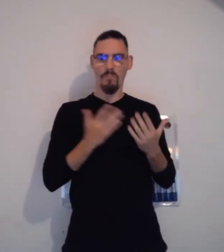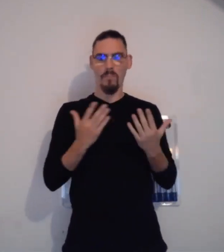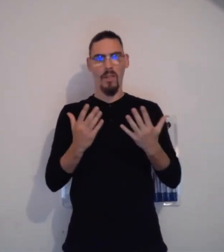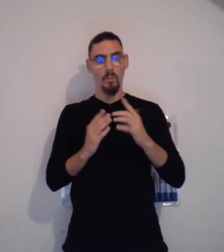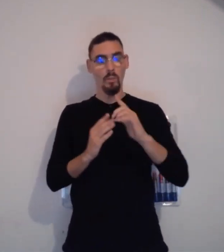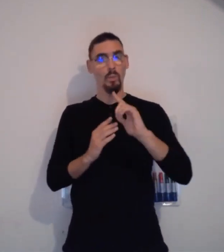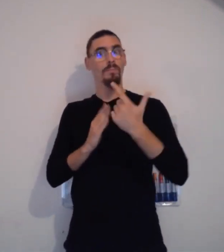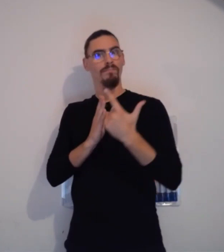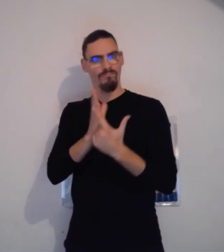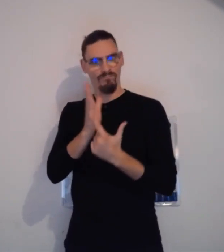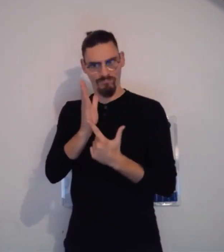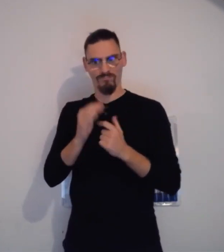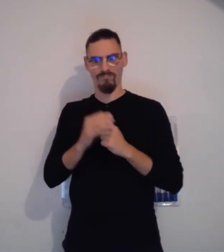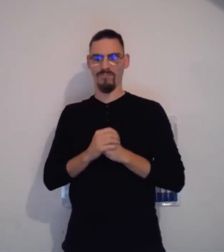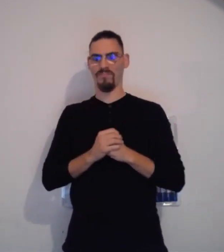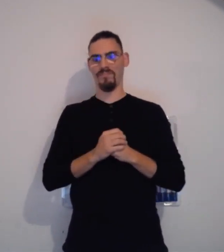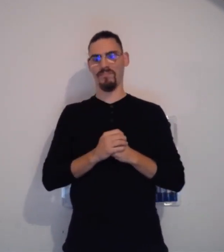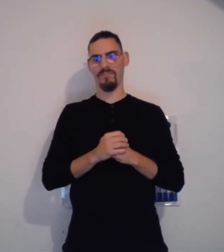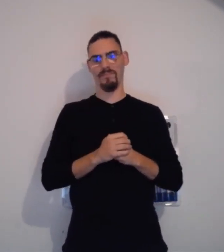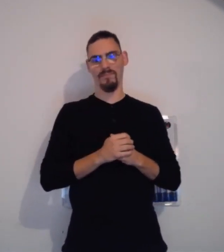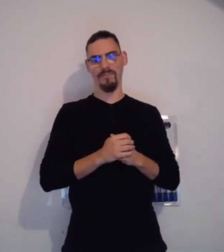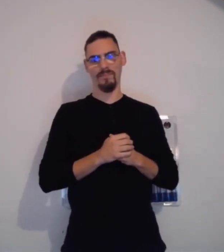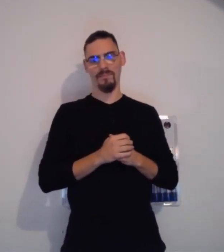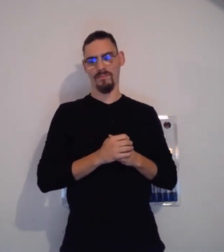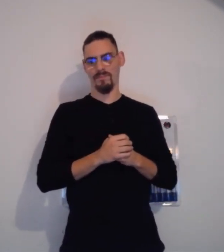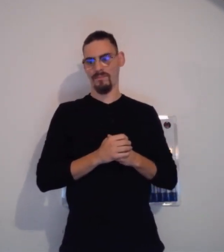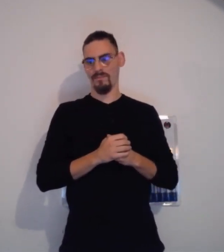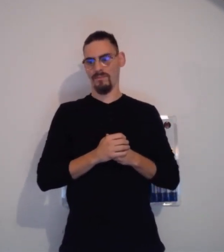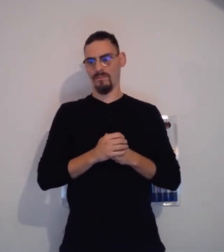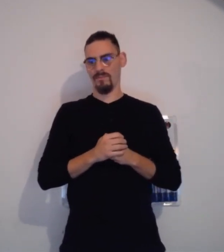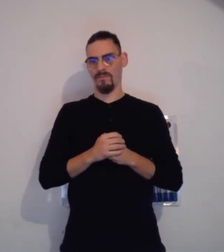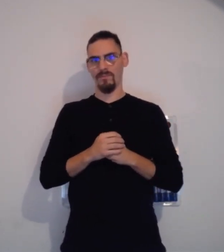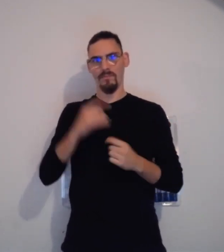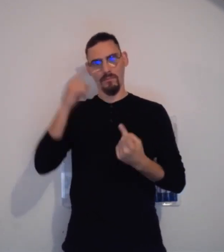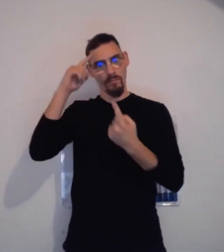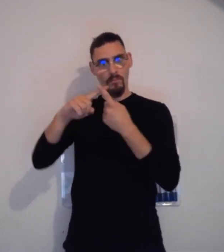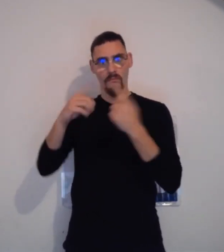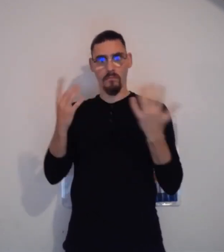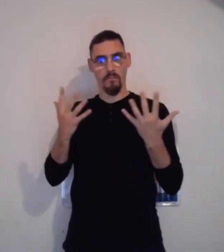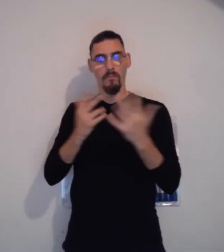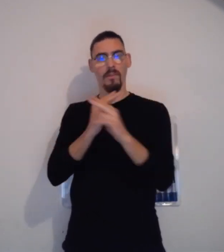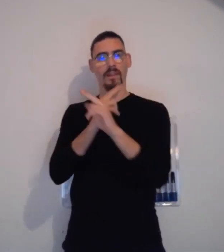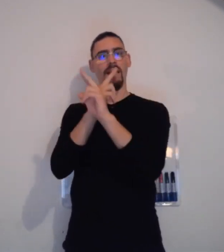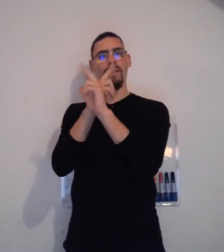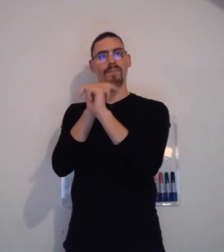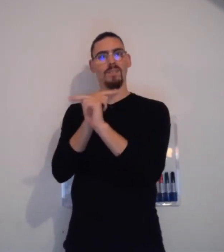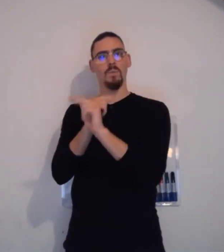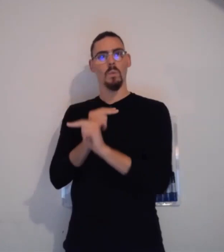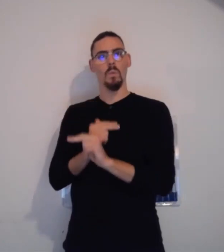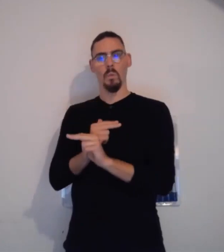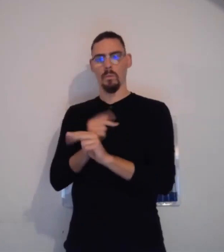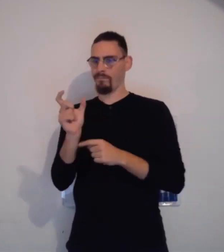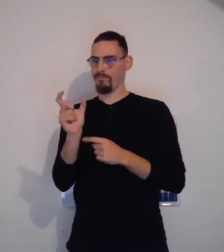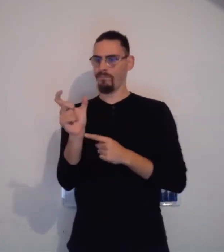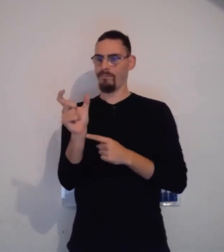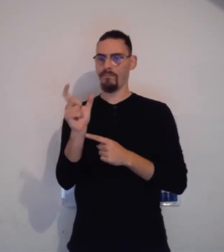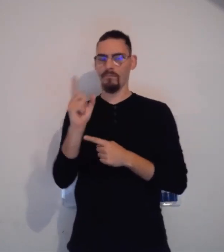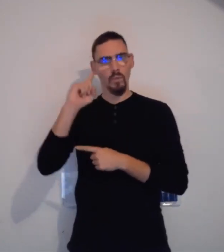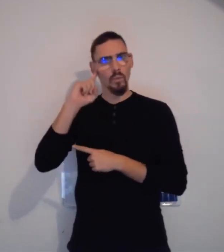Voilà, le petit mot de bienvenue est terminé. Et je passe maintenant au deuxième item. Je vais